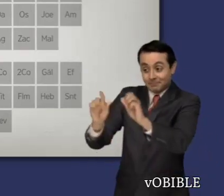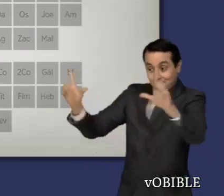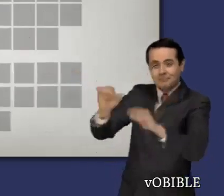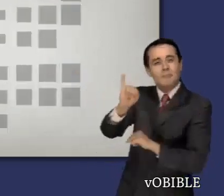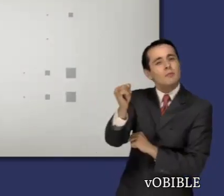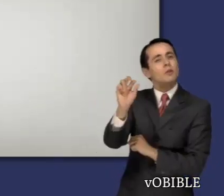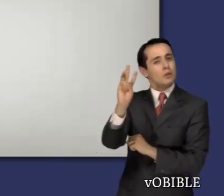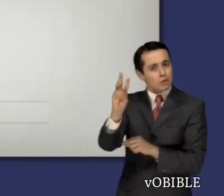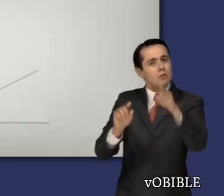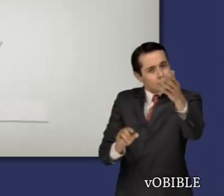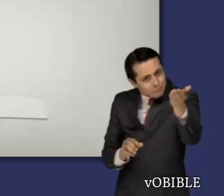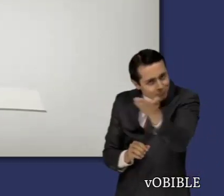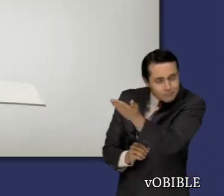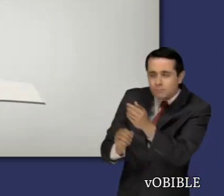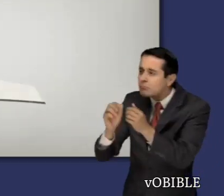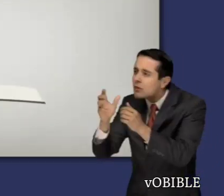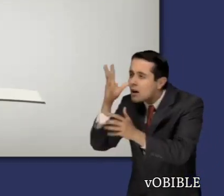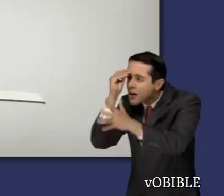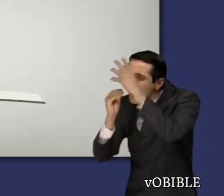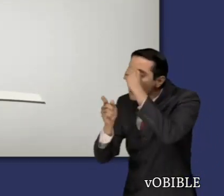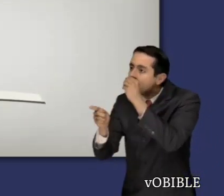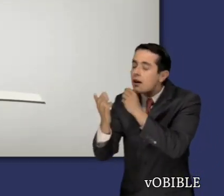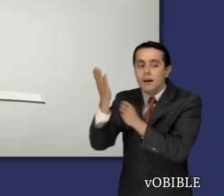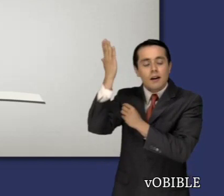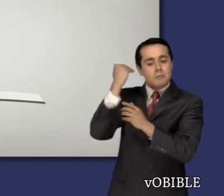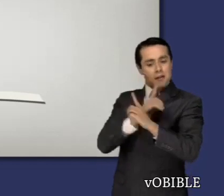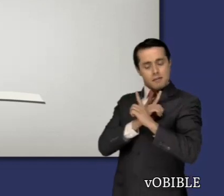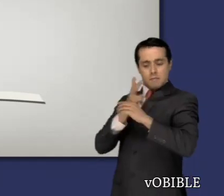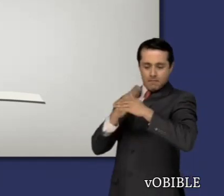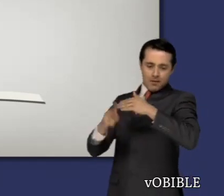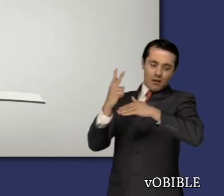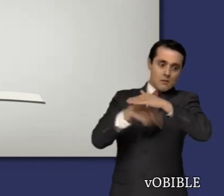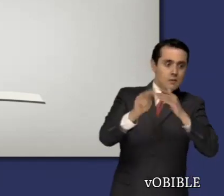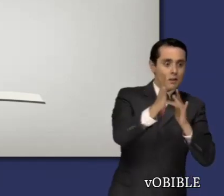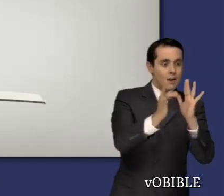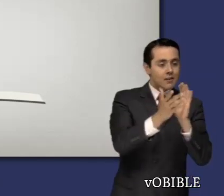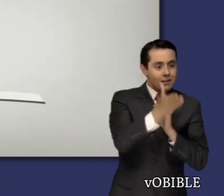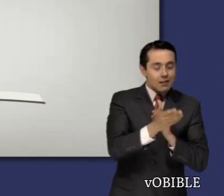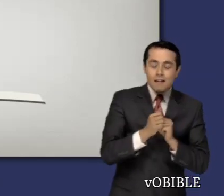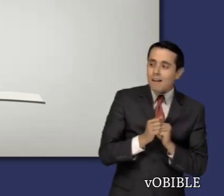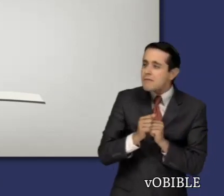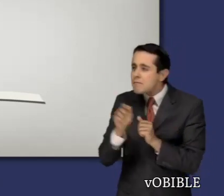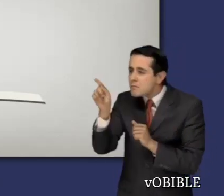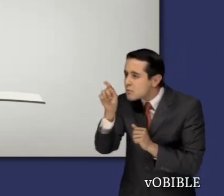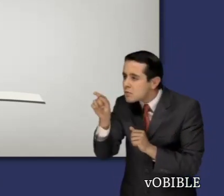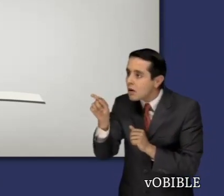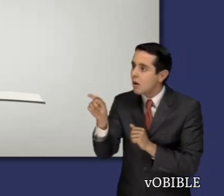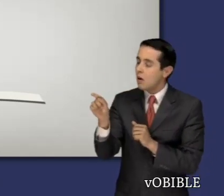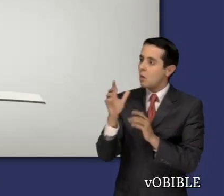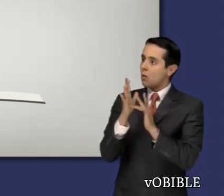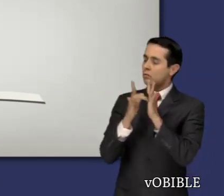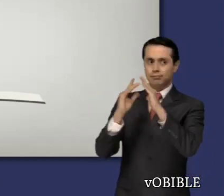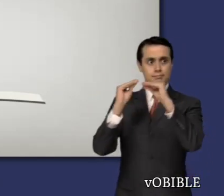griegas. Cuando estudie el libro de Mateo, vea cómo demuestra este evangelio que Jesús tiene el derecho legal